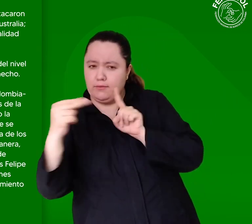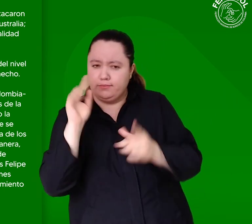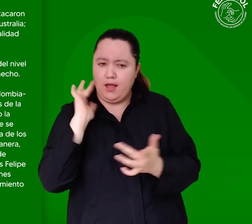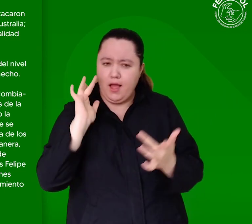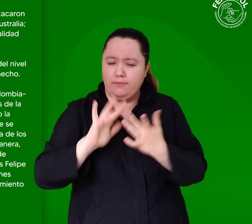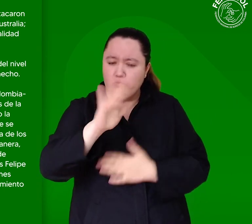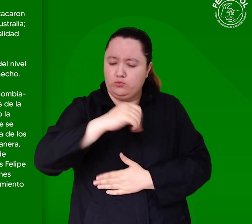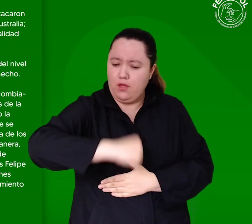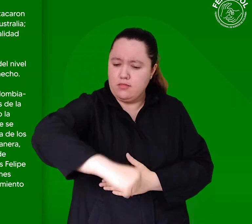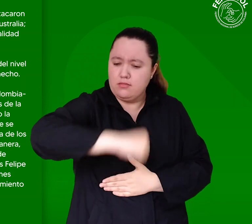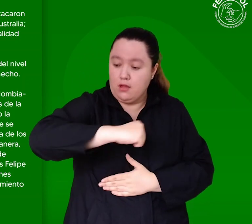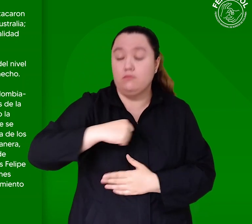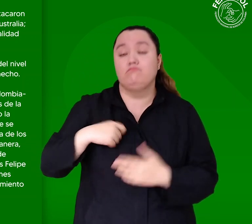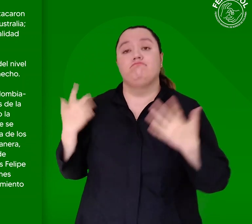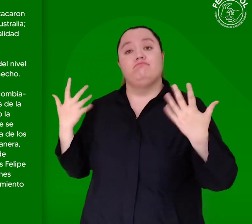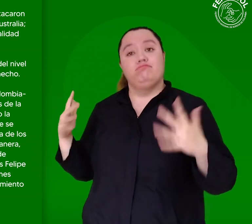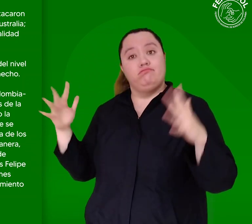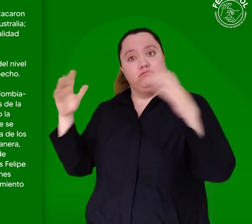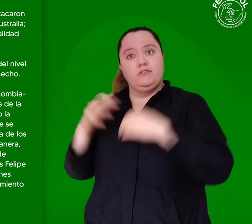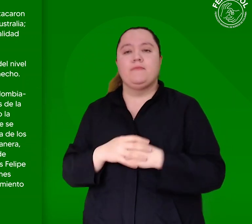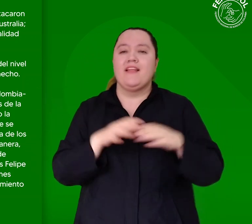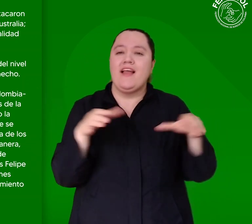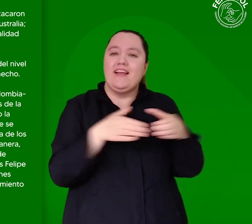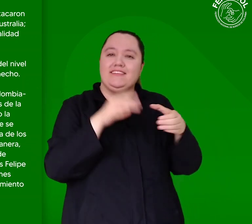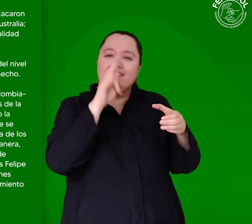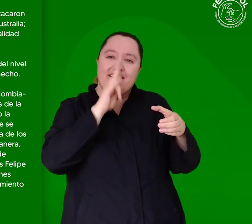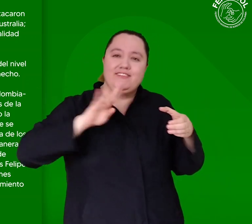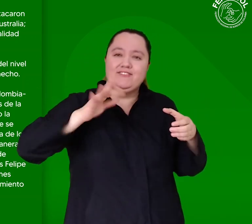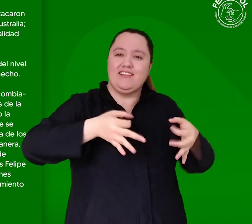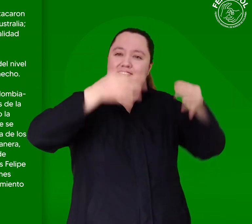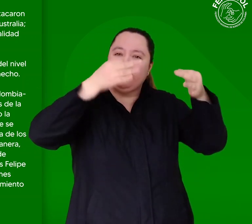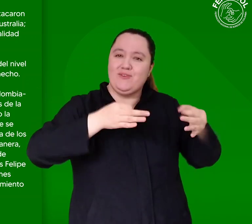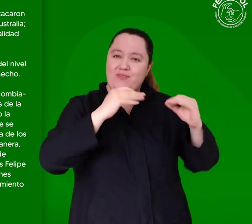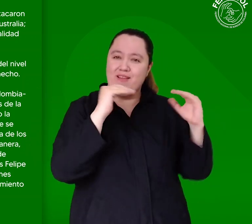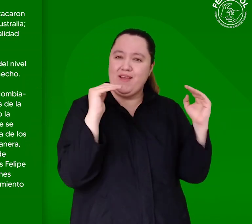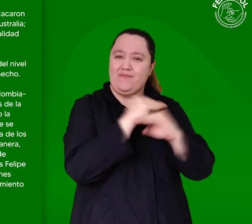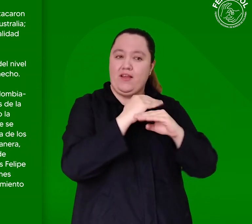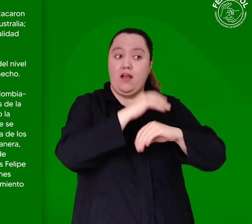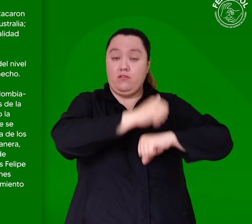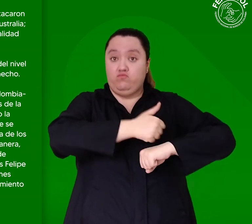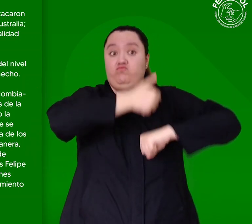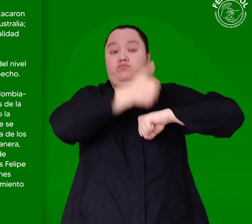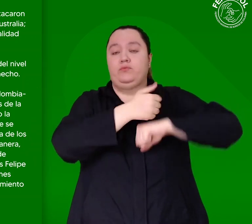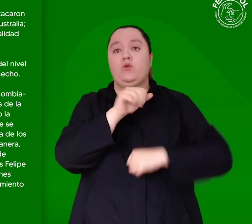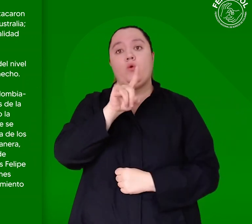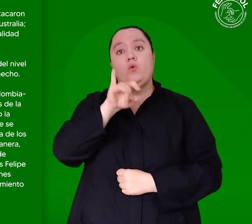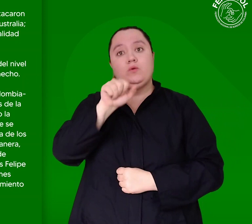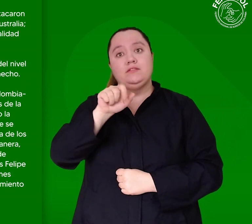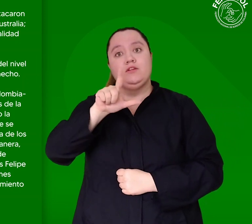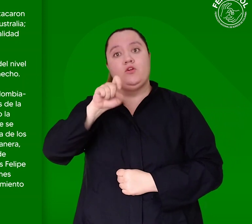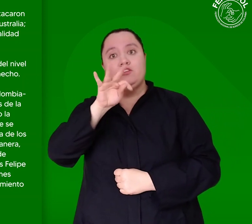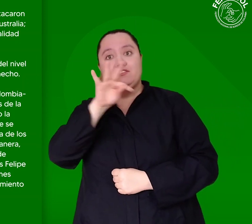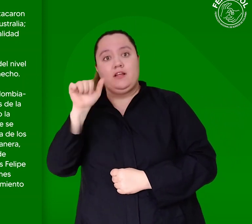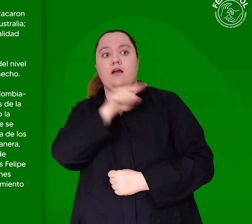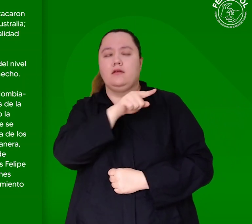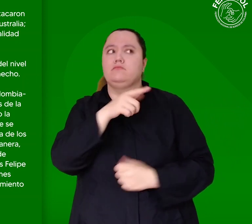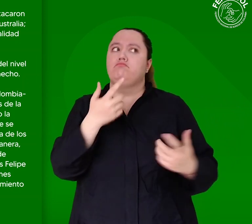igual manera, destacamos el rigor de la Agencia Nacional de Seguridad Vial, en cabeza de su director, Luis Felipe Lot, quien ha